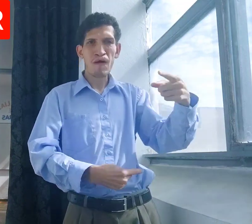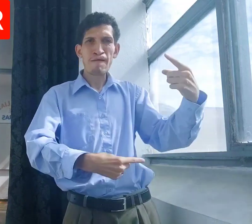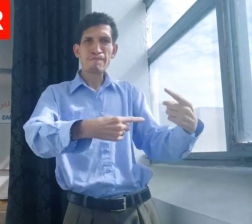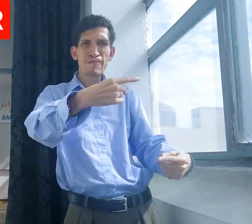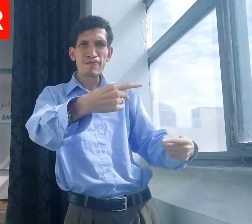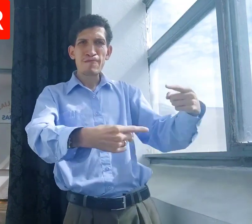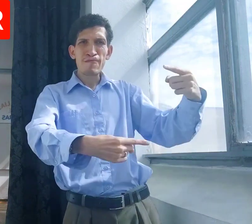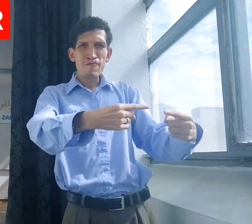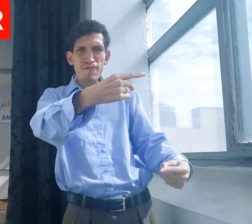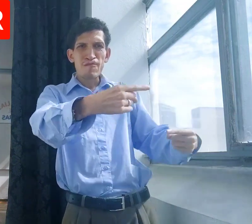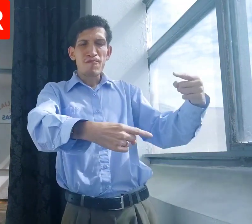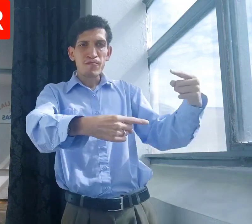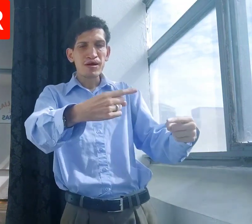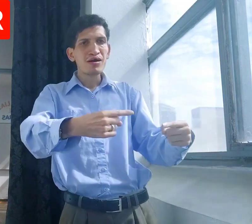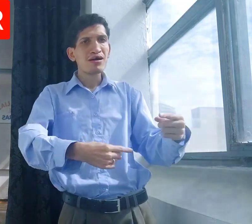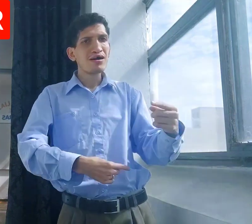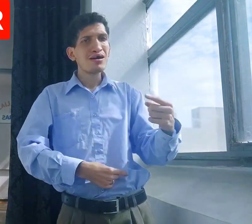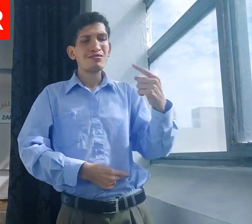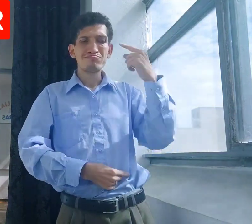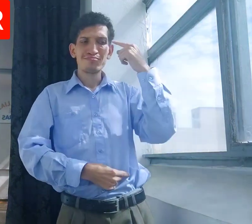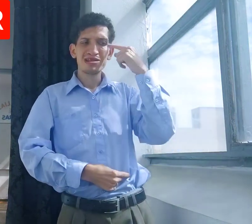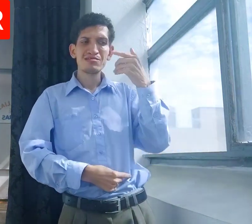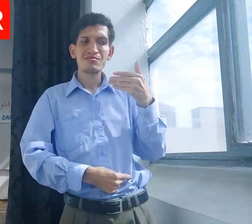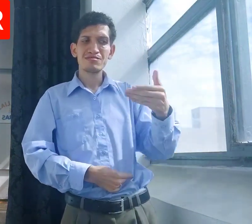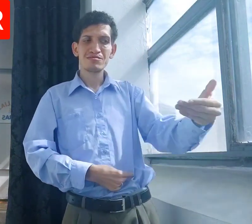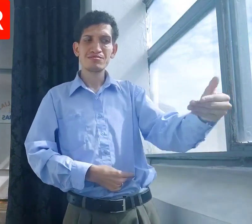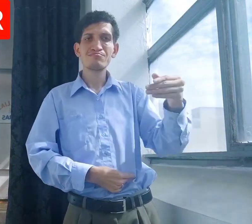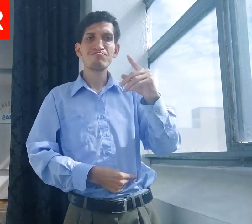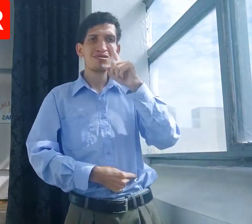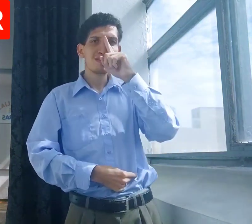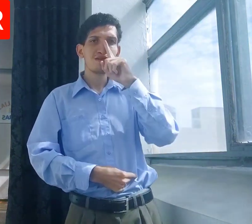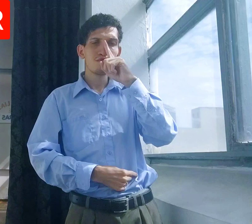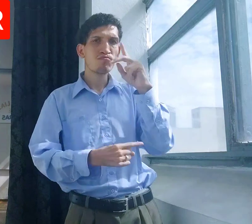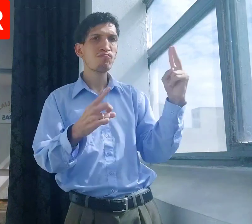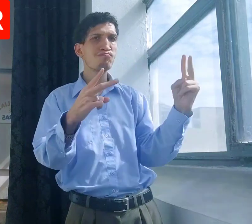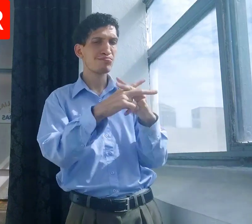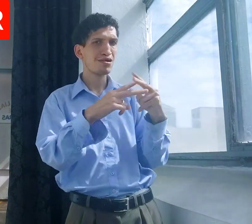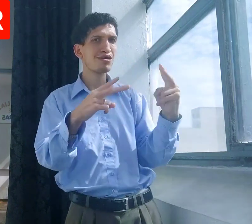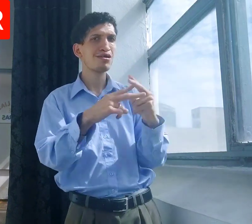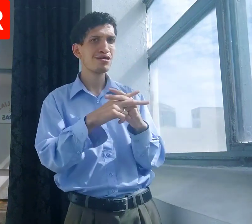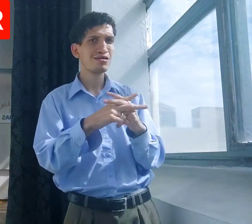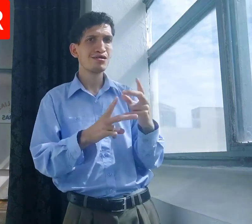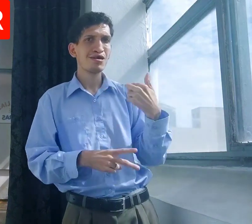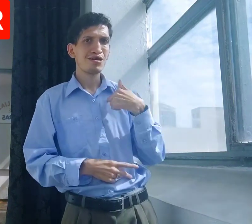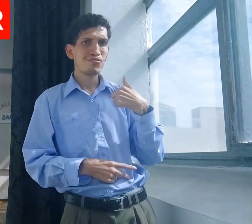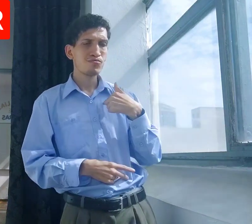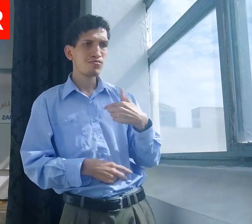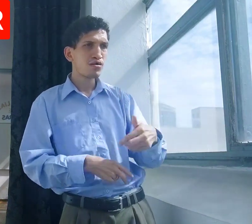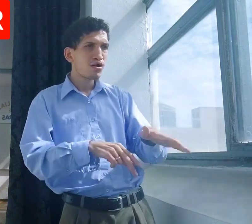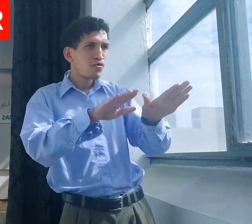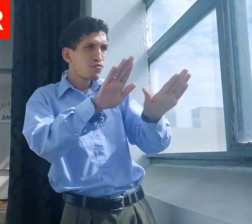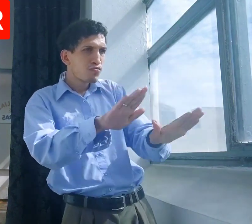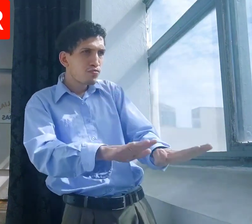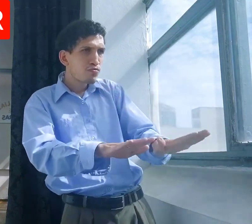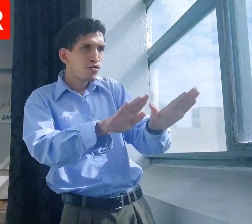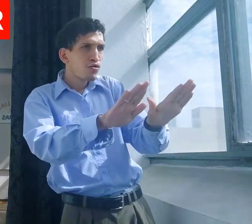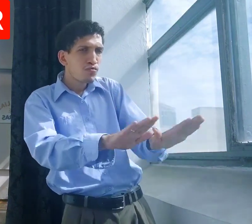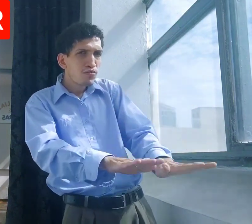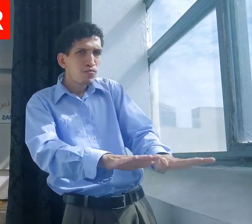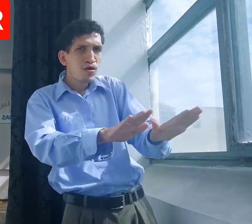os dois irmãos discutindo, discutindo, eu pensei, vai que ele usa o briga física. Então, eu